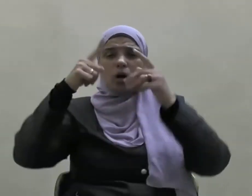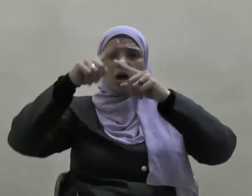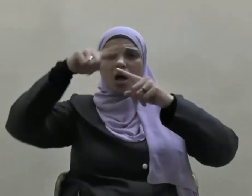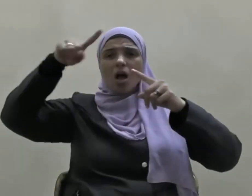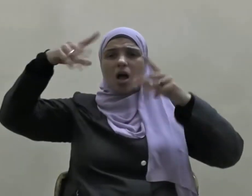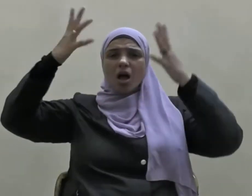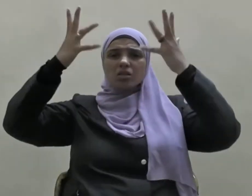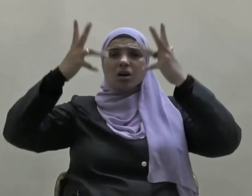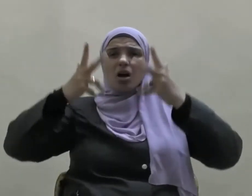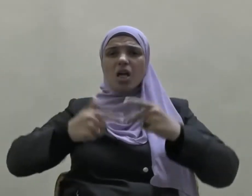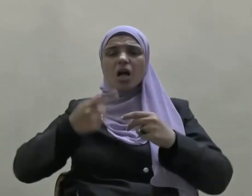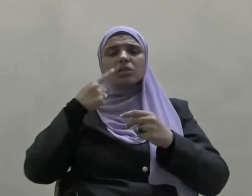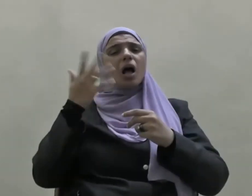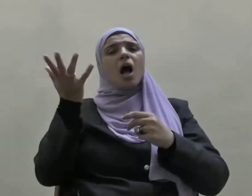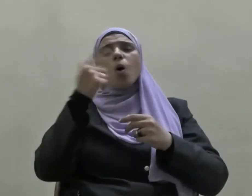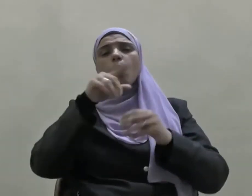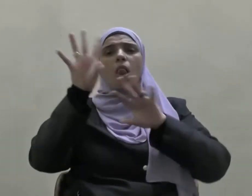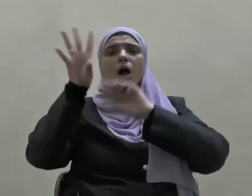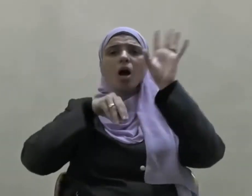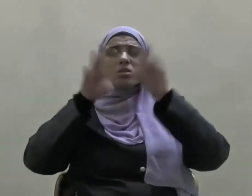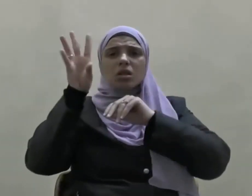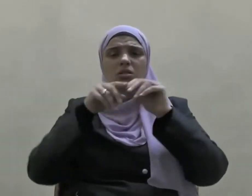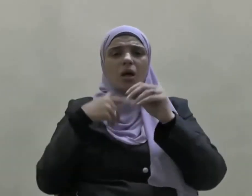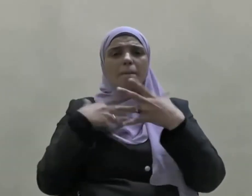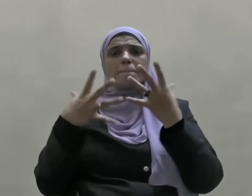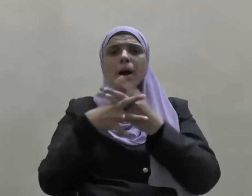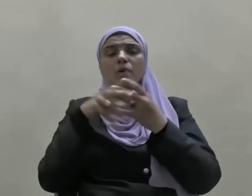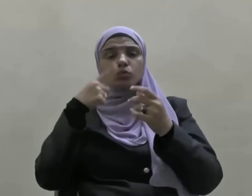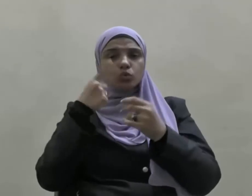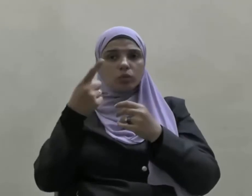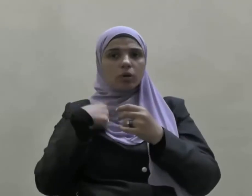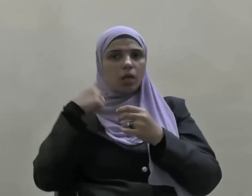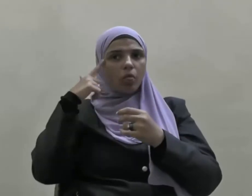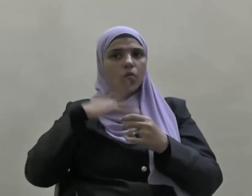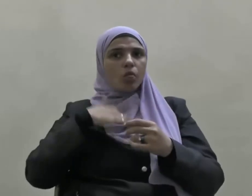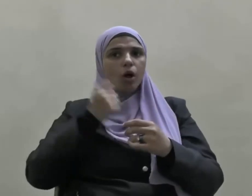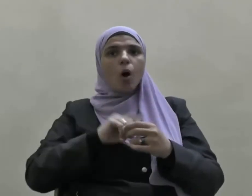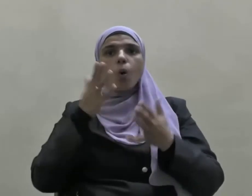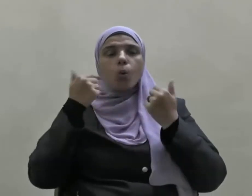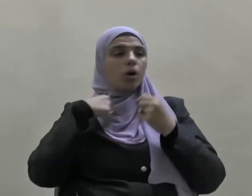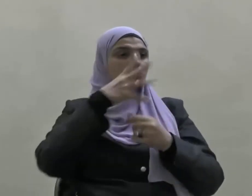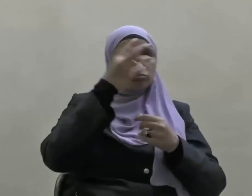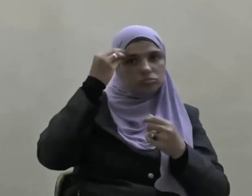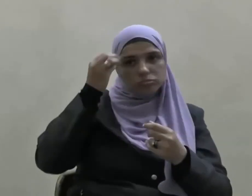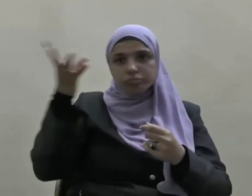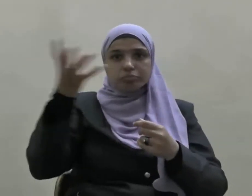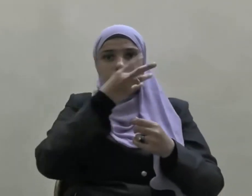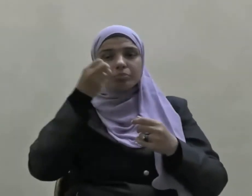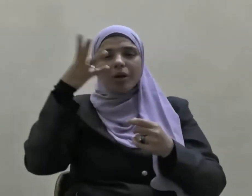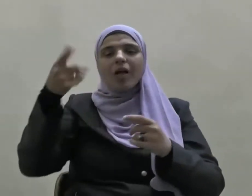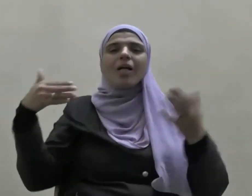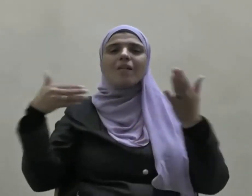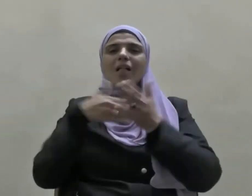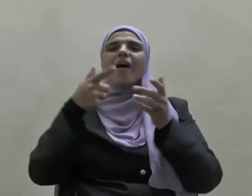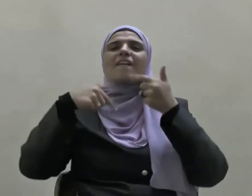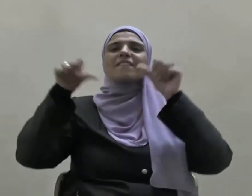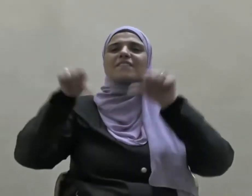الإحصائيات أو القصص دون التوفق منها أو التحقق من